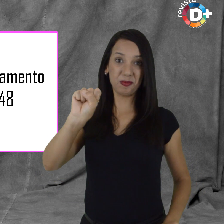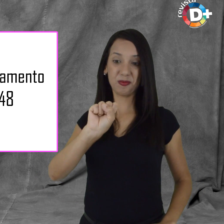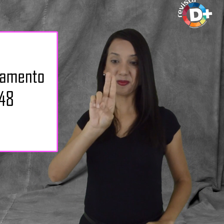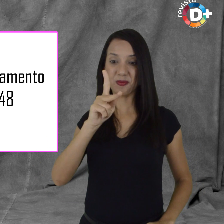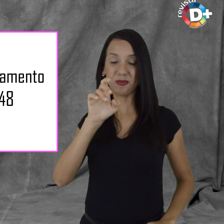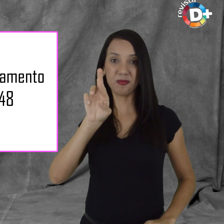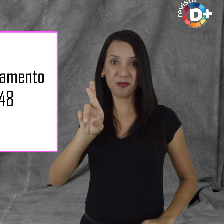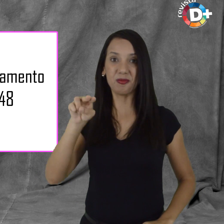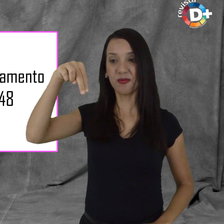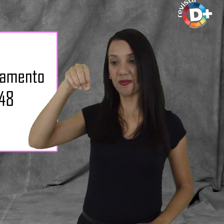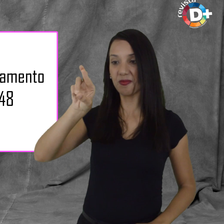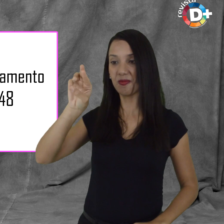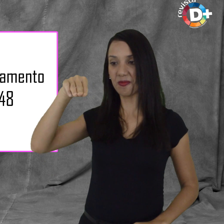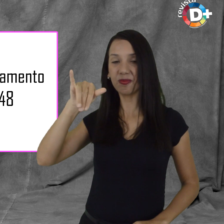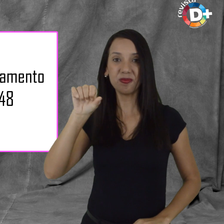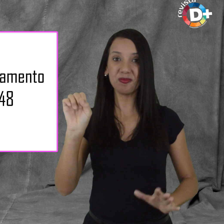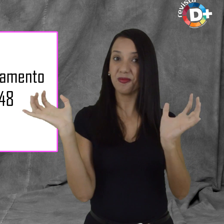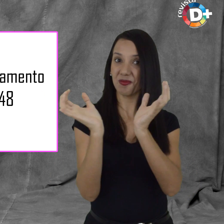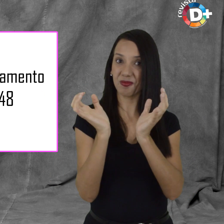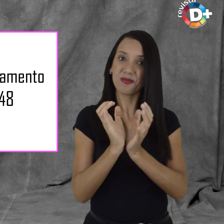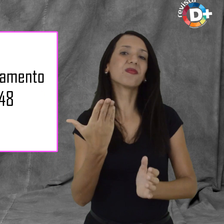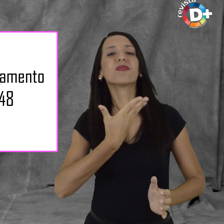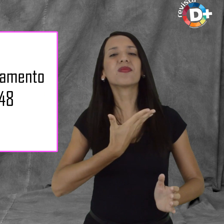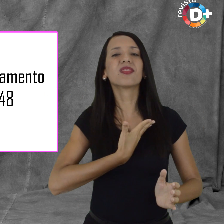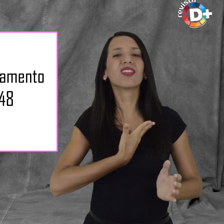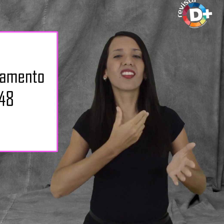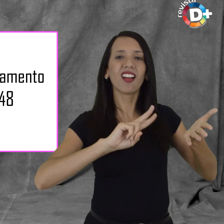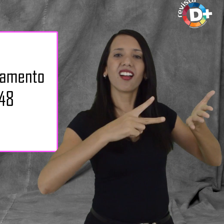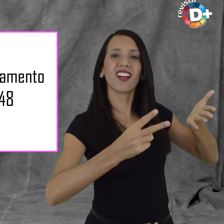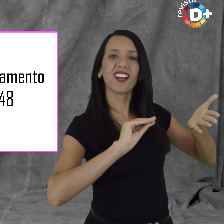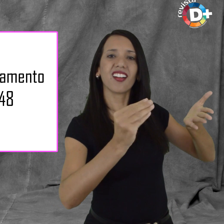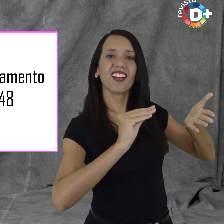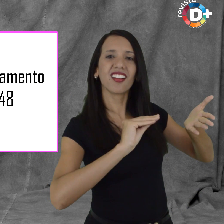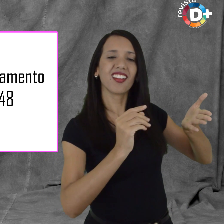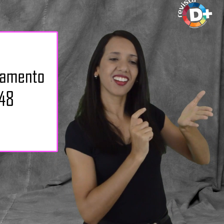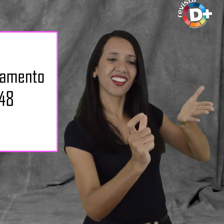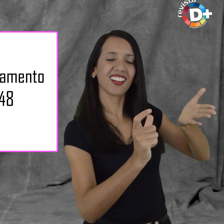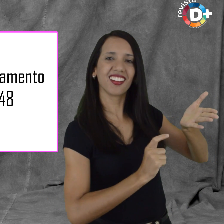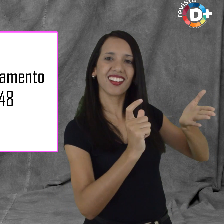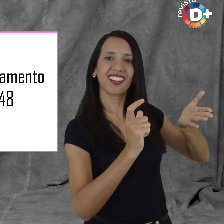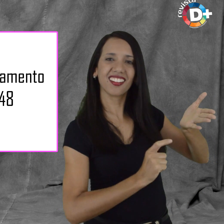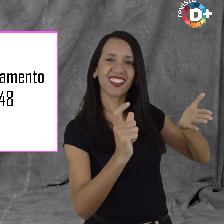grupo de amigos que traduzem autênticas histórias em quadrinhos questões importantes da inclusão social.